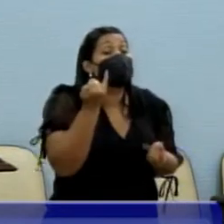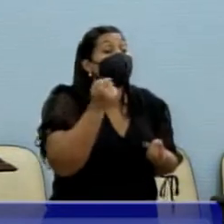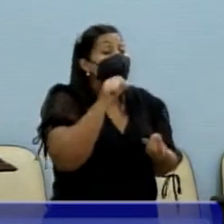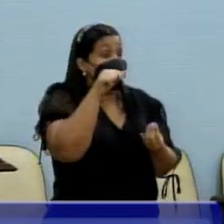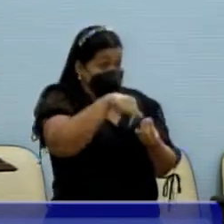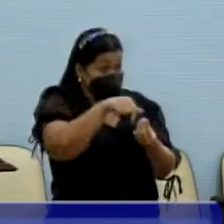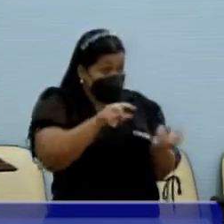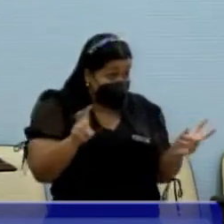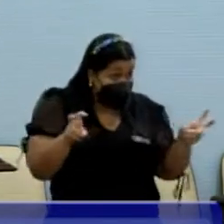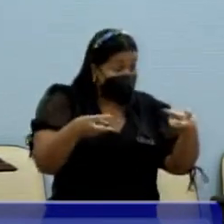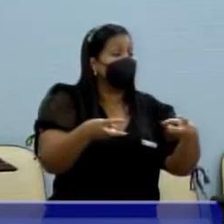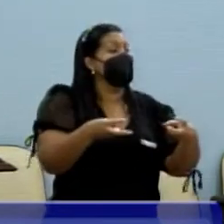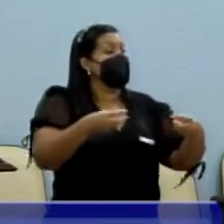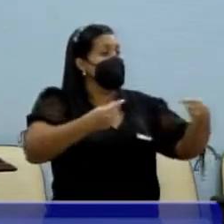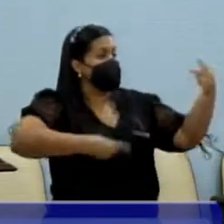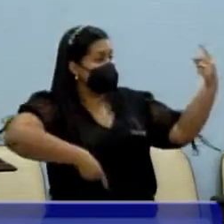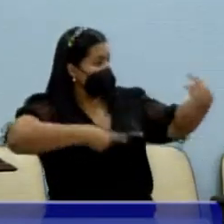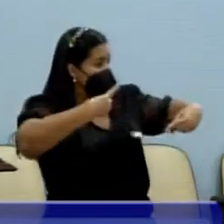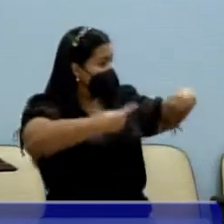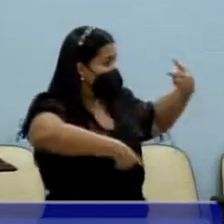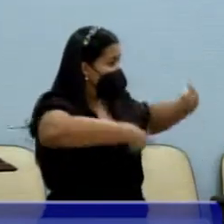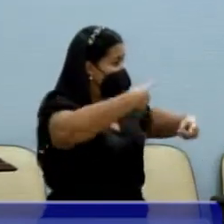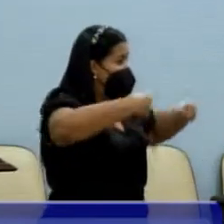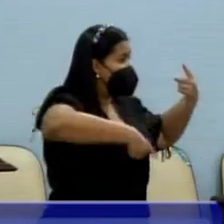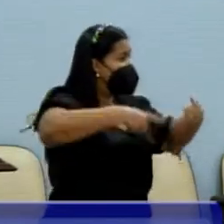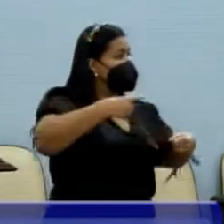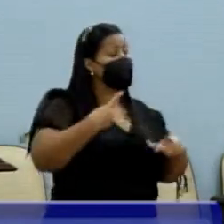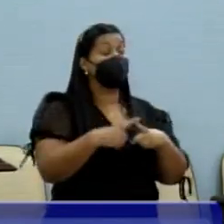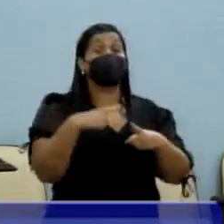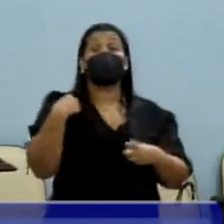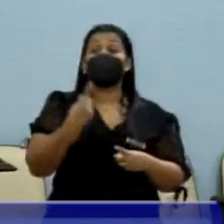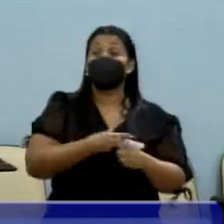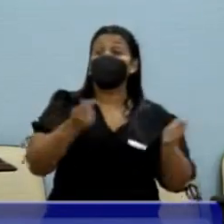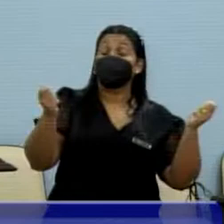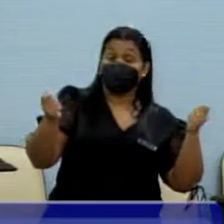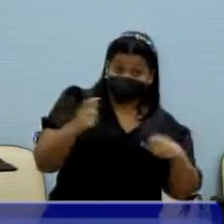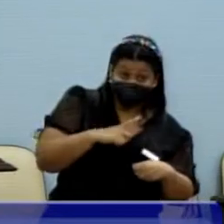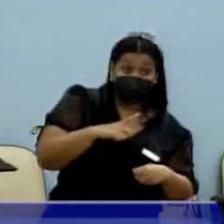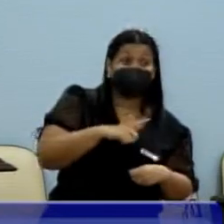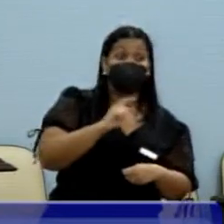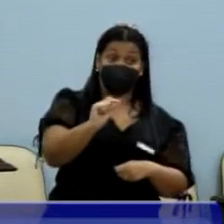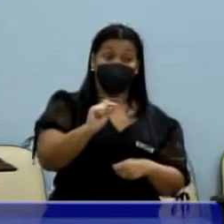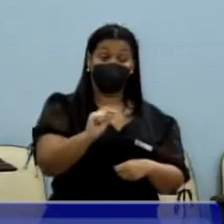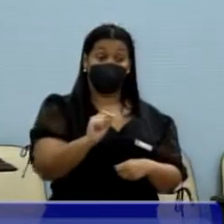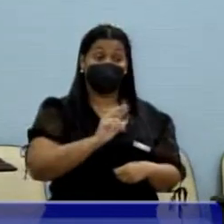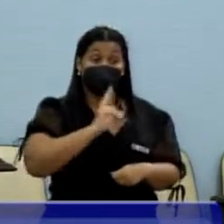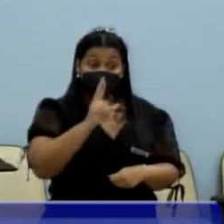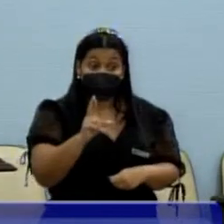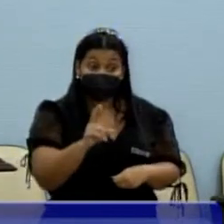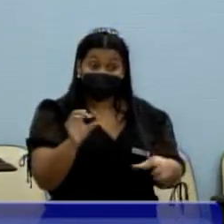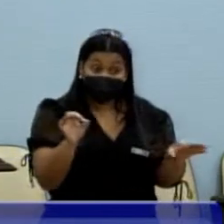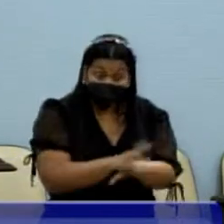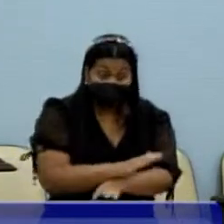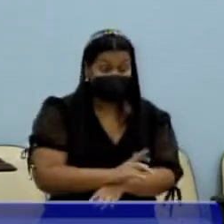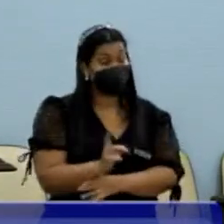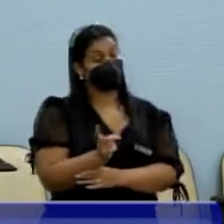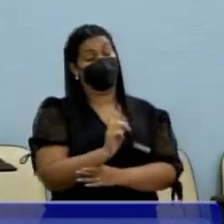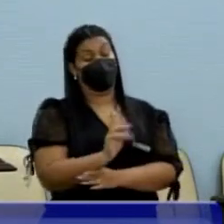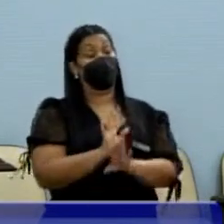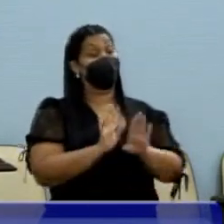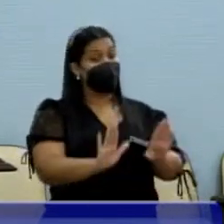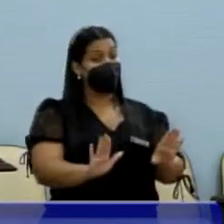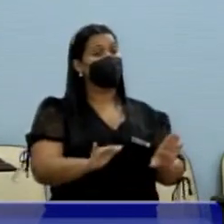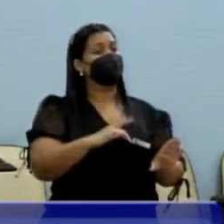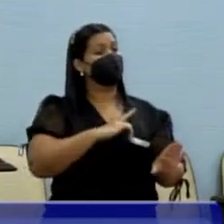Câmara nessas discussões. A gente tem o poder da solução da caneta aqui? Não. Mas a gente tem o poder